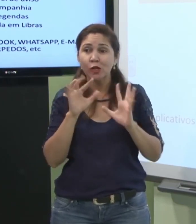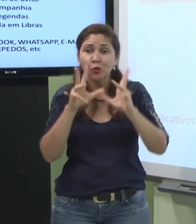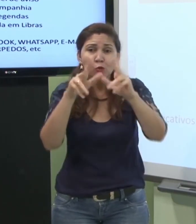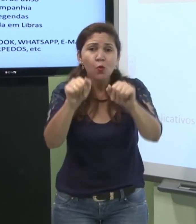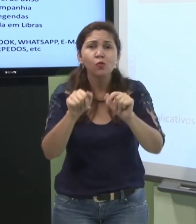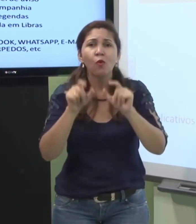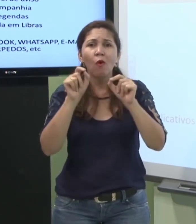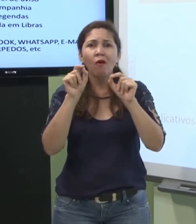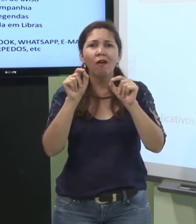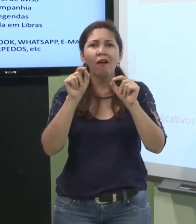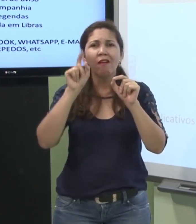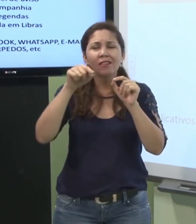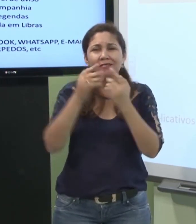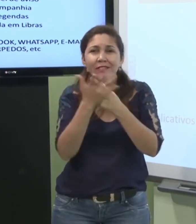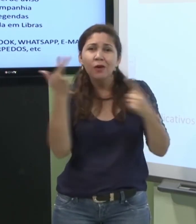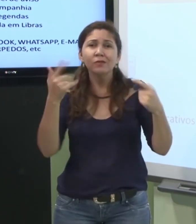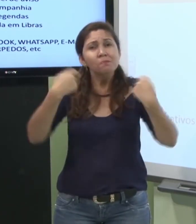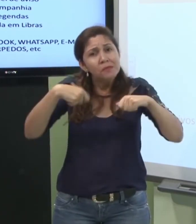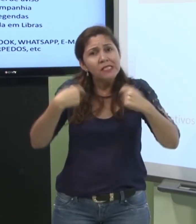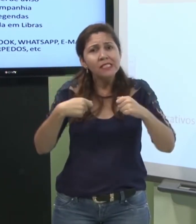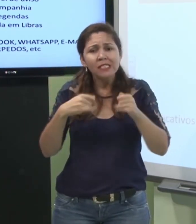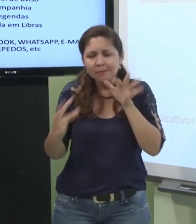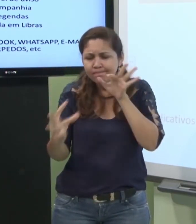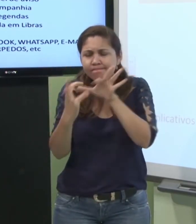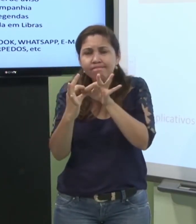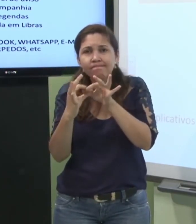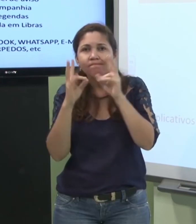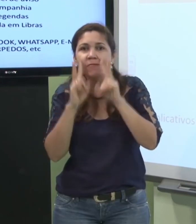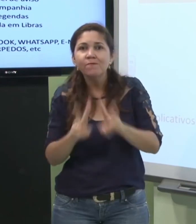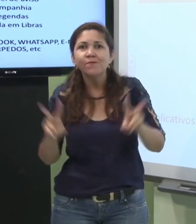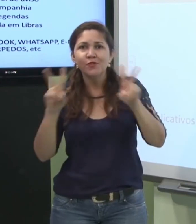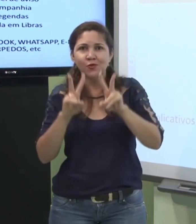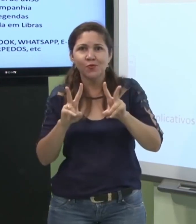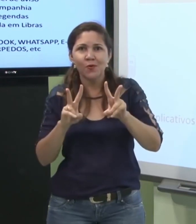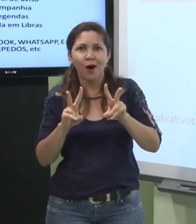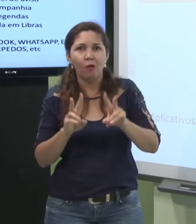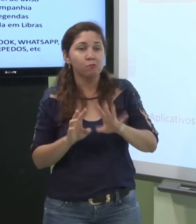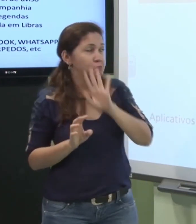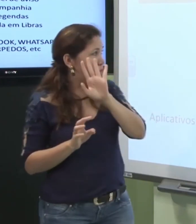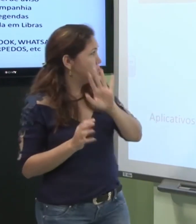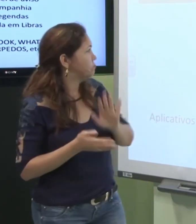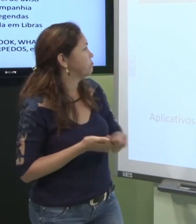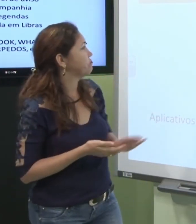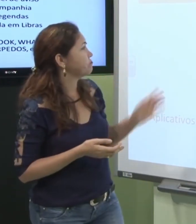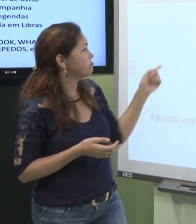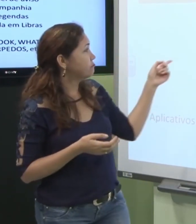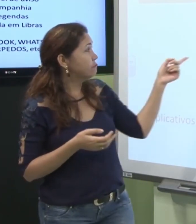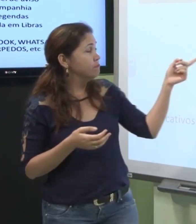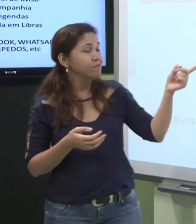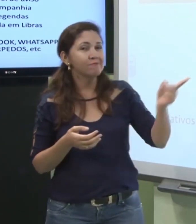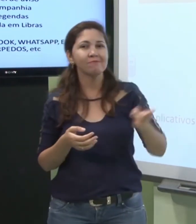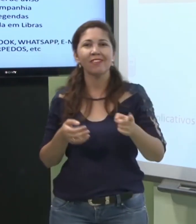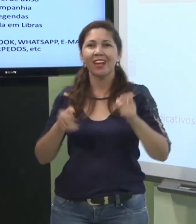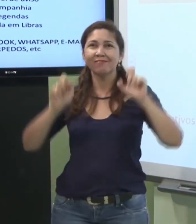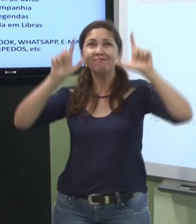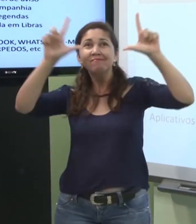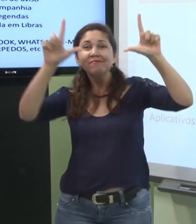Então, o surdo, as adaptações para ele, tem que ser feita nesse âmbito visual. Por exemplo, quando tem um quadro de